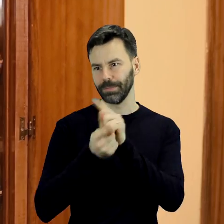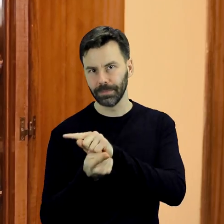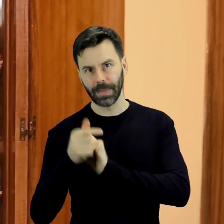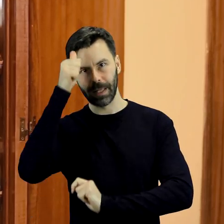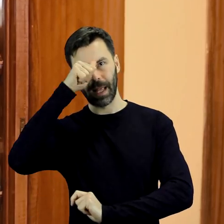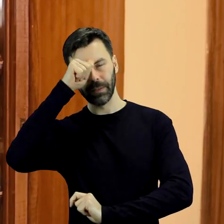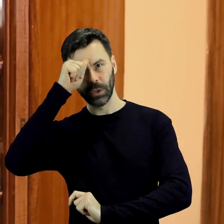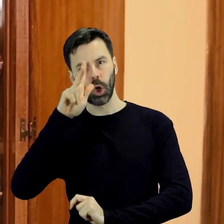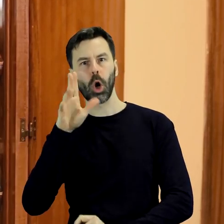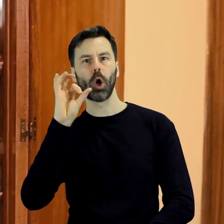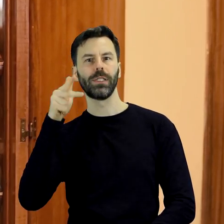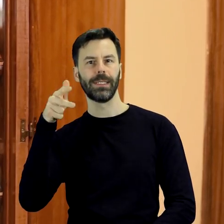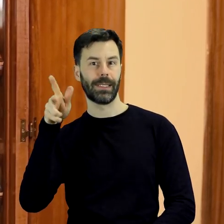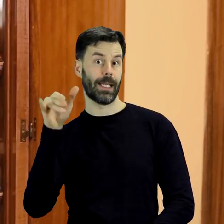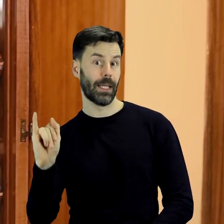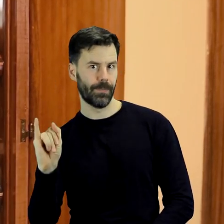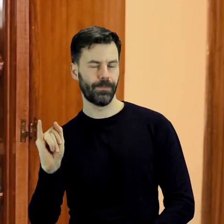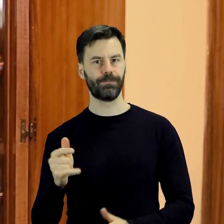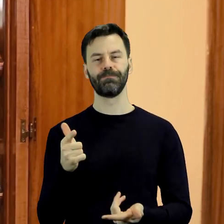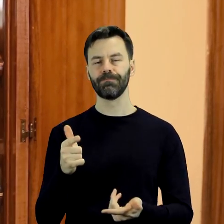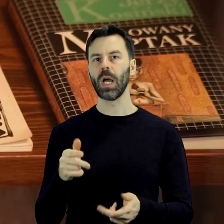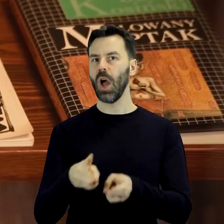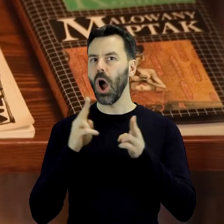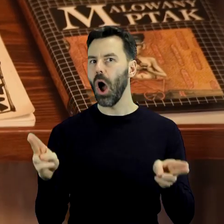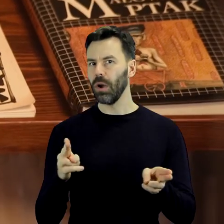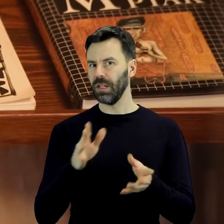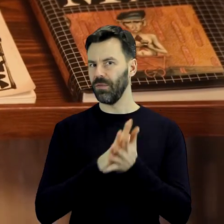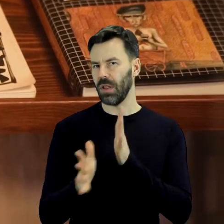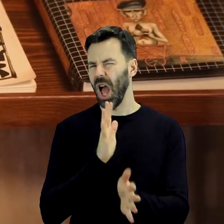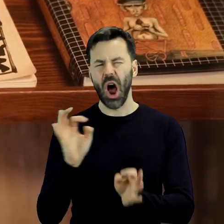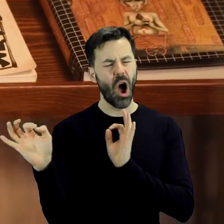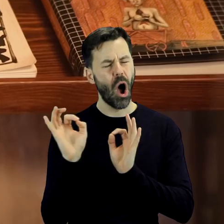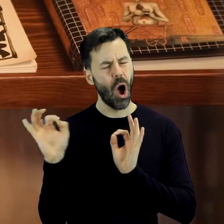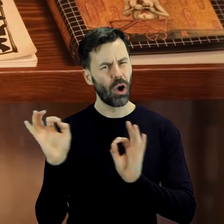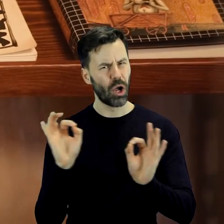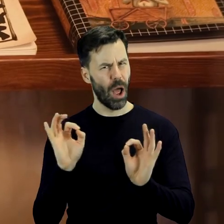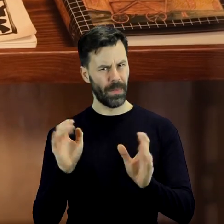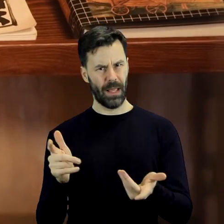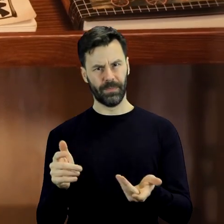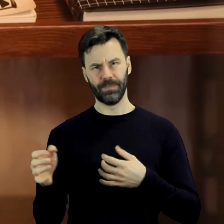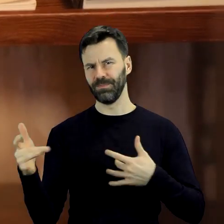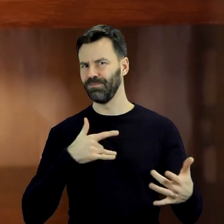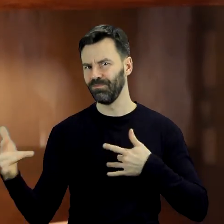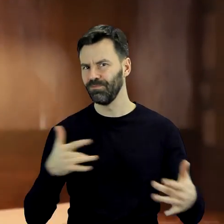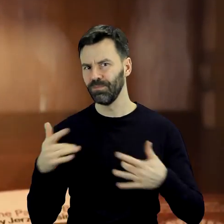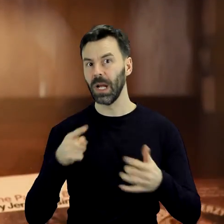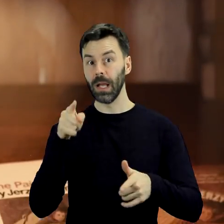nowe nazwisko – Kosiński. Okrucieństwo i strach tamtego czasu pisarz zmitologizował w mieszającym elementy